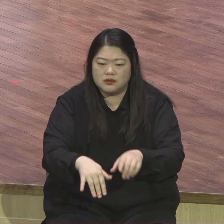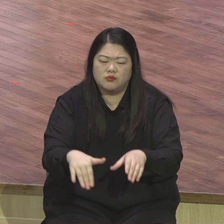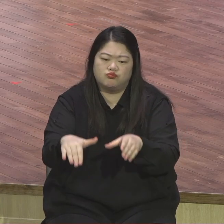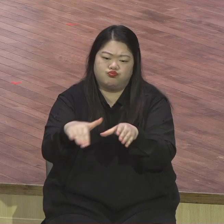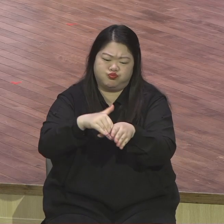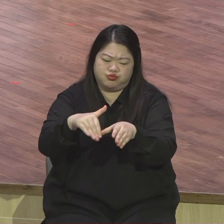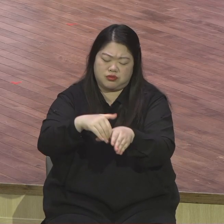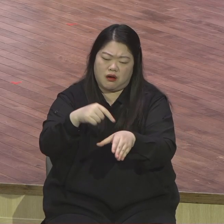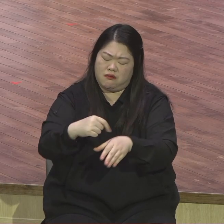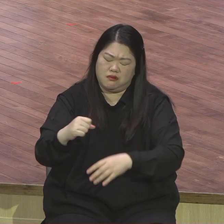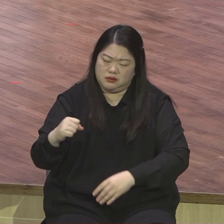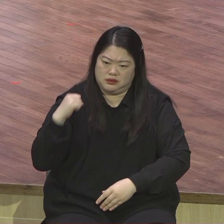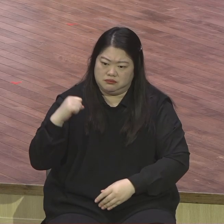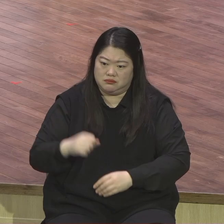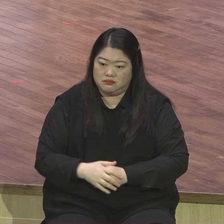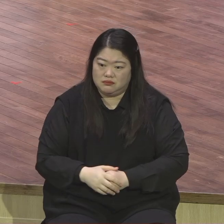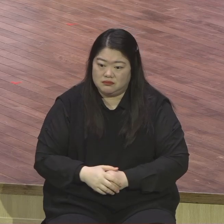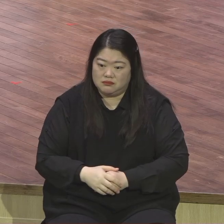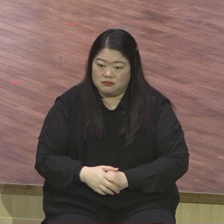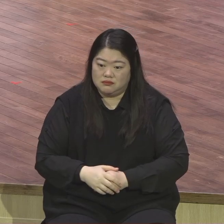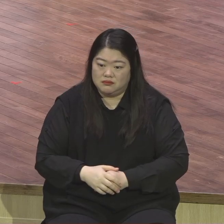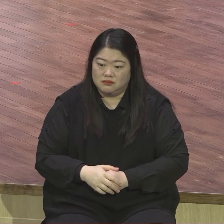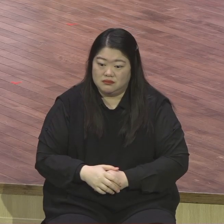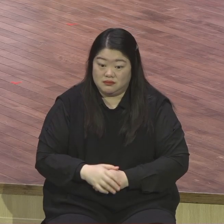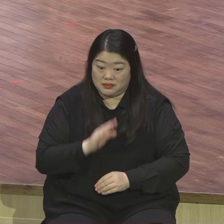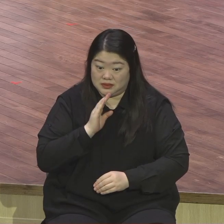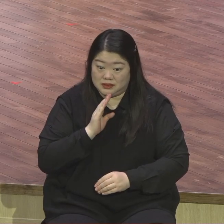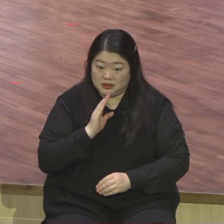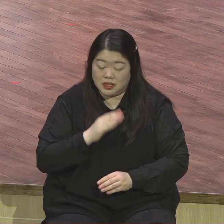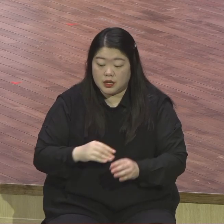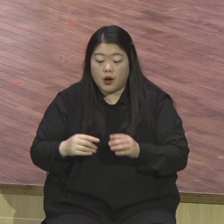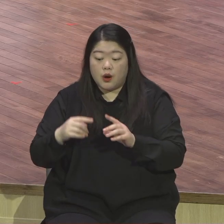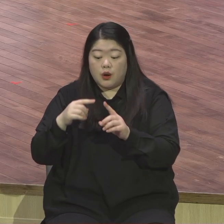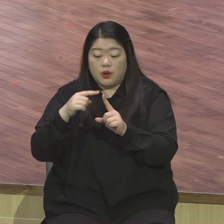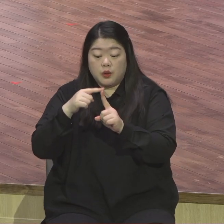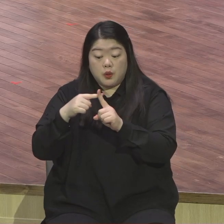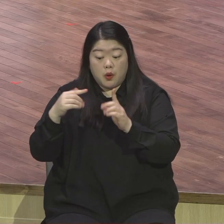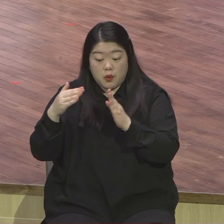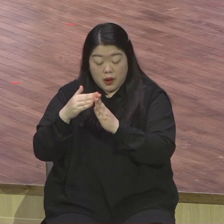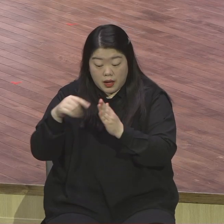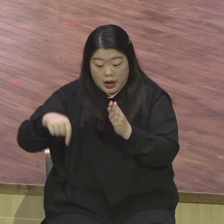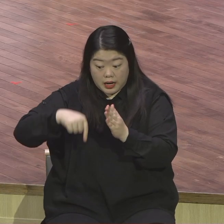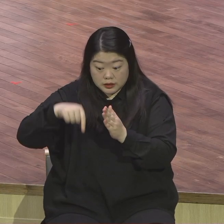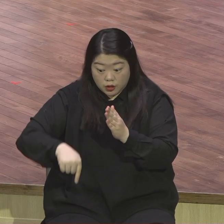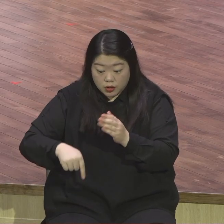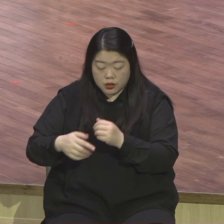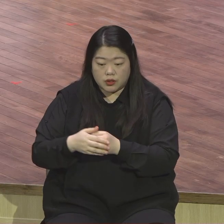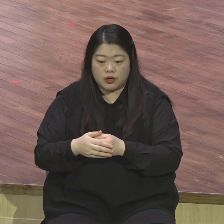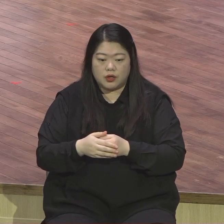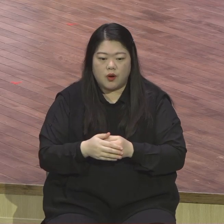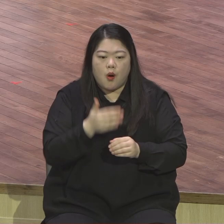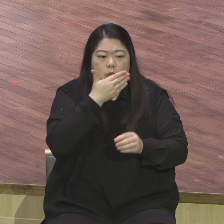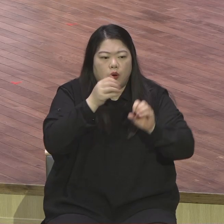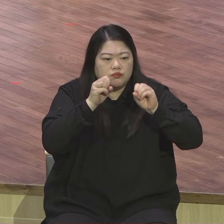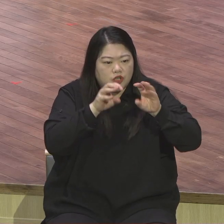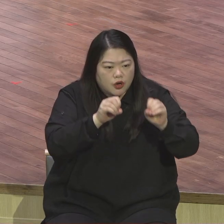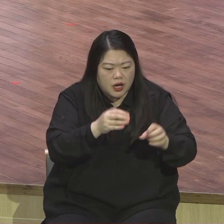교회는 문화의 빈 곳입니다. 빈 곳, 그냥 몰라 빈 곳 정도가 아니라 빈곤 시대예요. 빈곤.